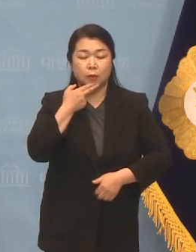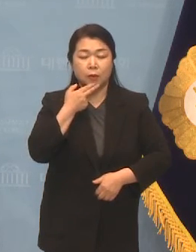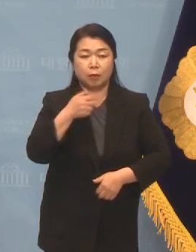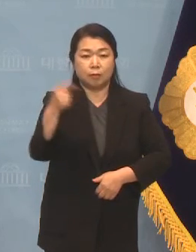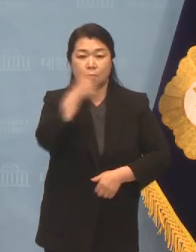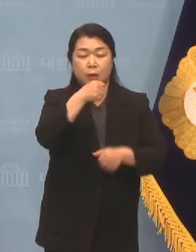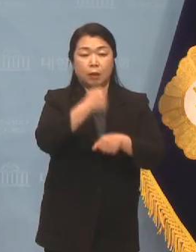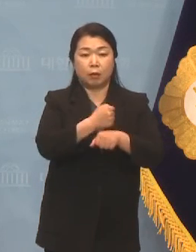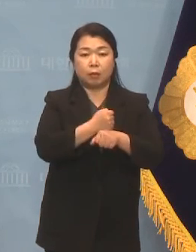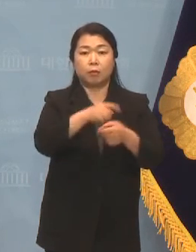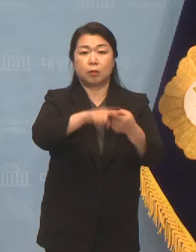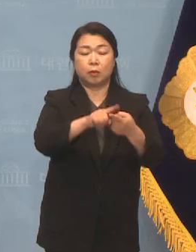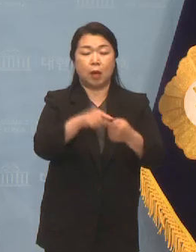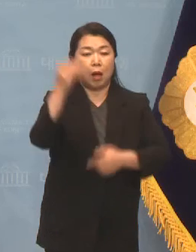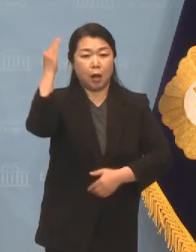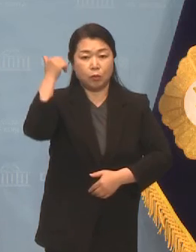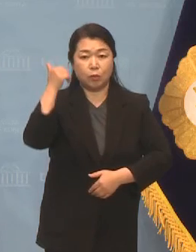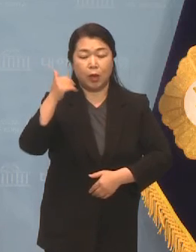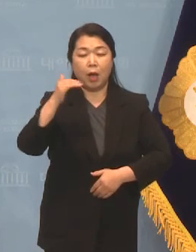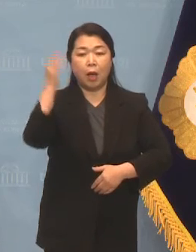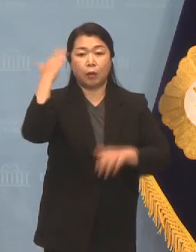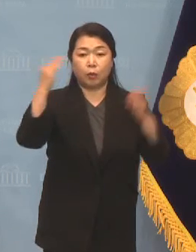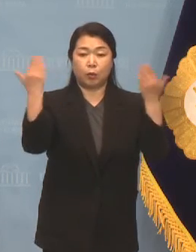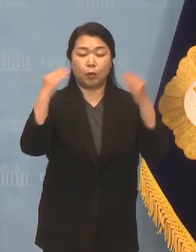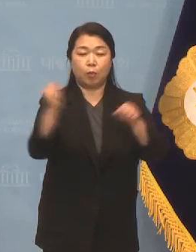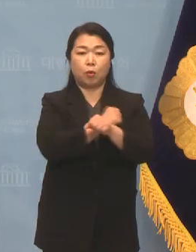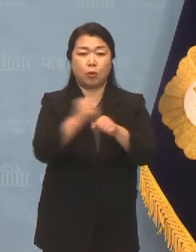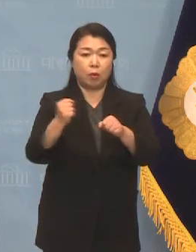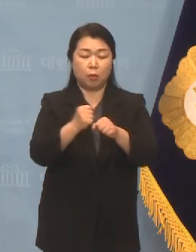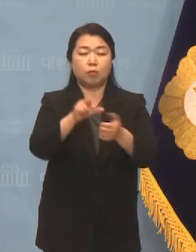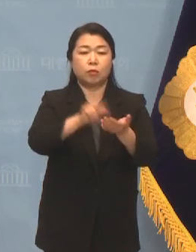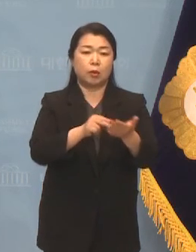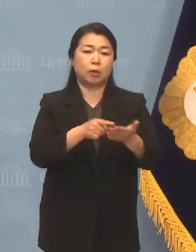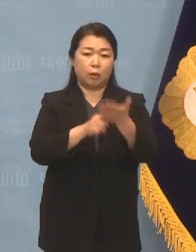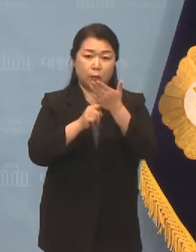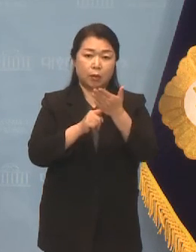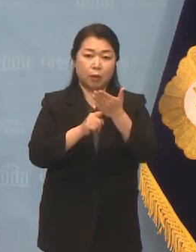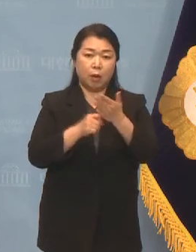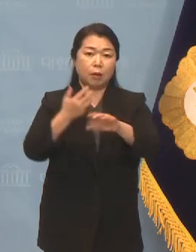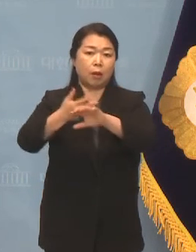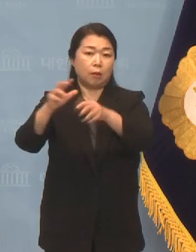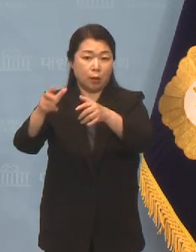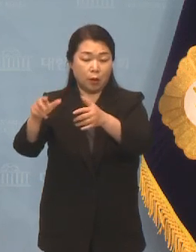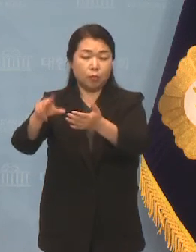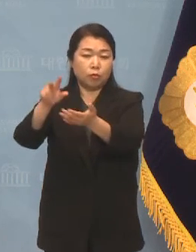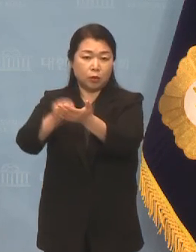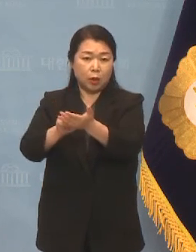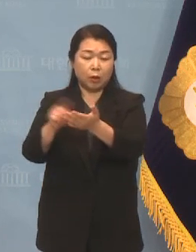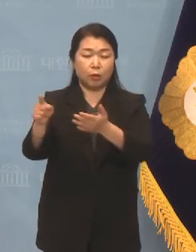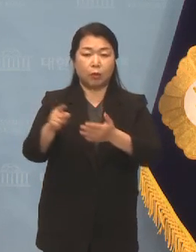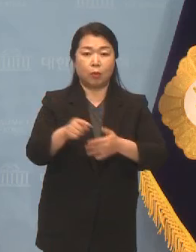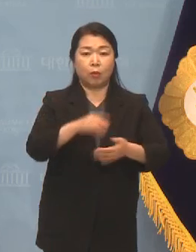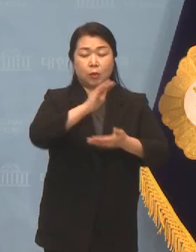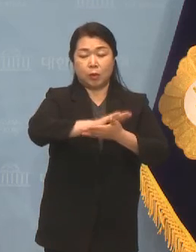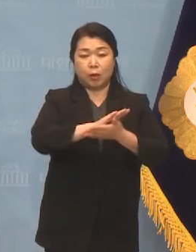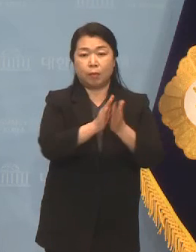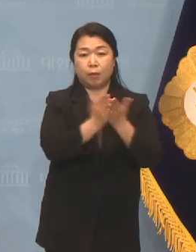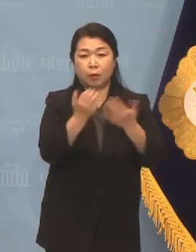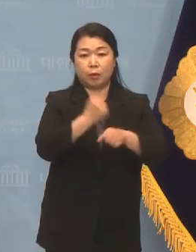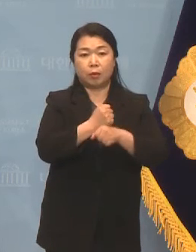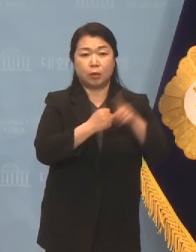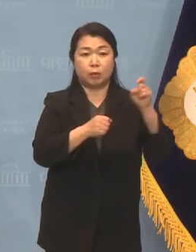우리나라에서도 불거진 학교폭력 문제에 대한 시사점을 찾아보는 현안 외국에선 통권 제11호와